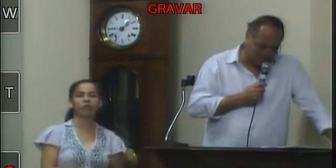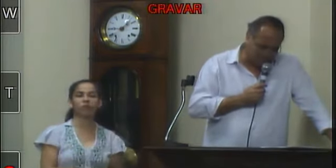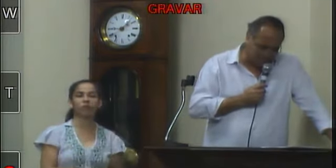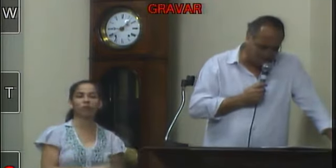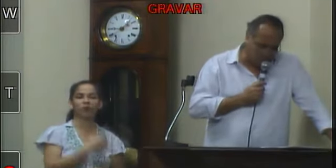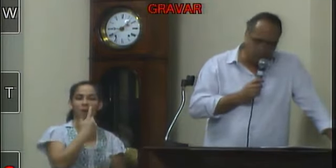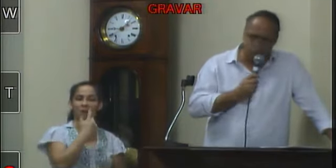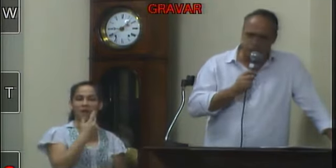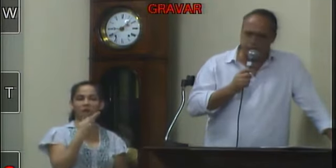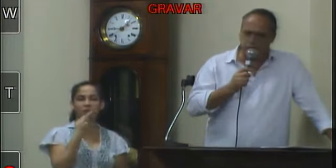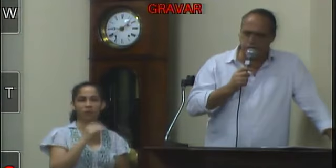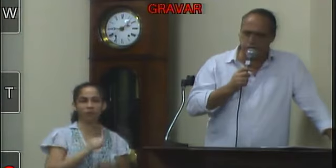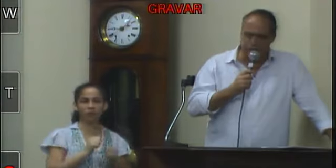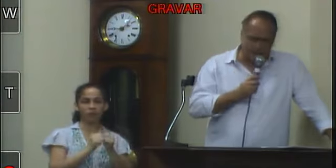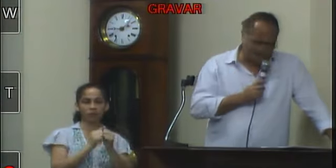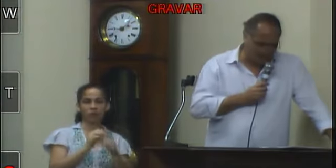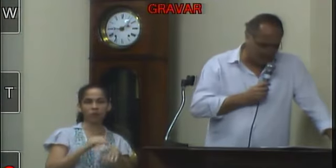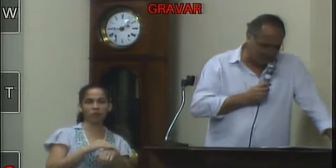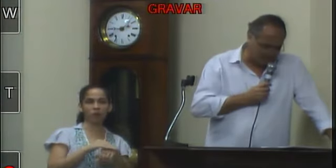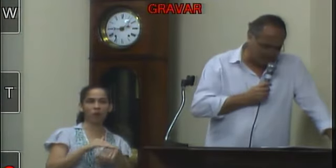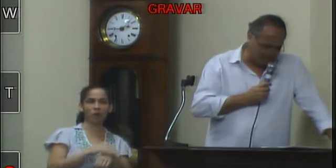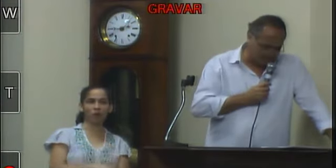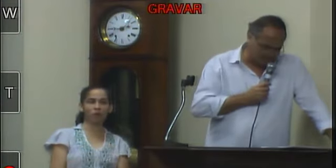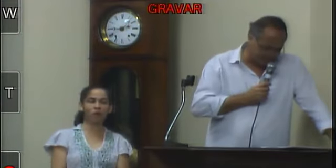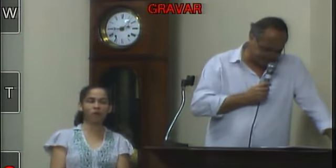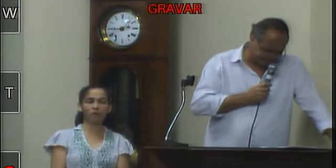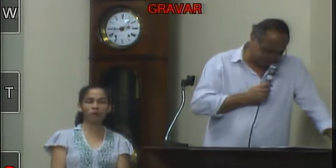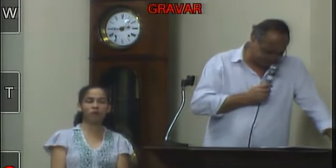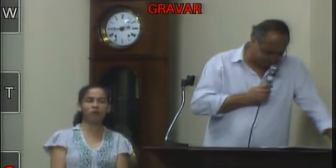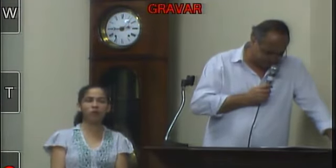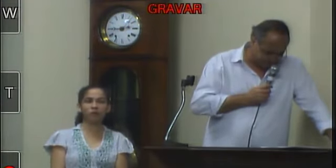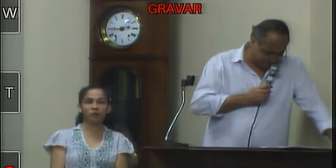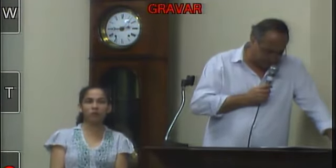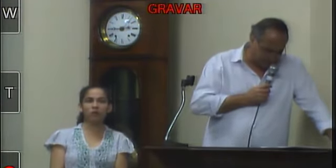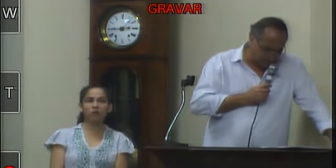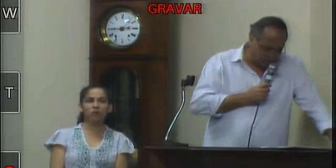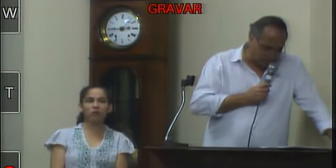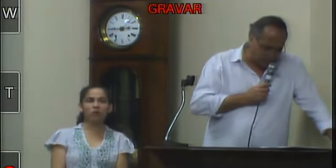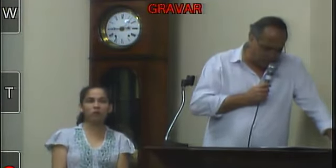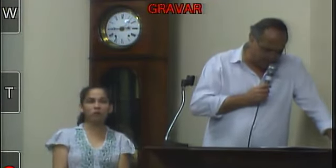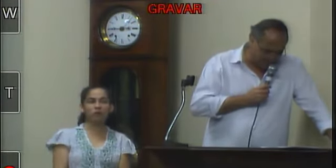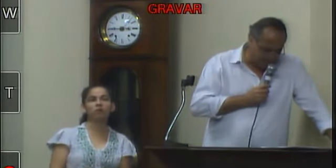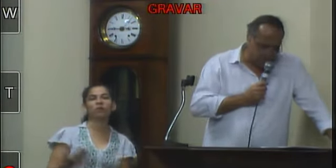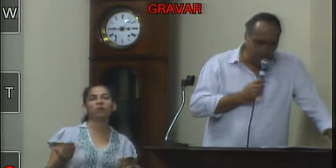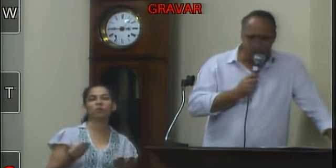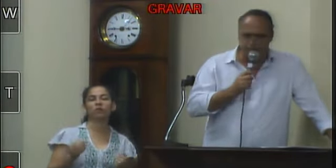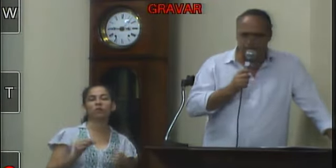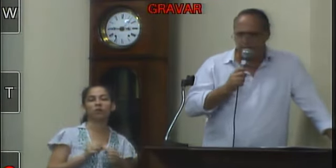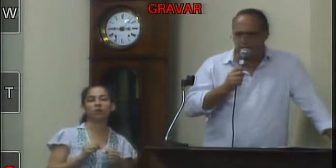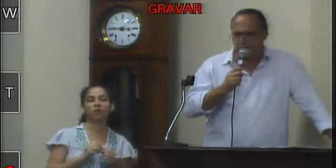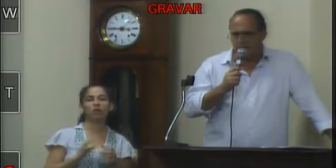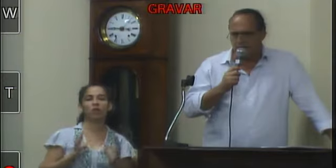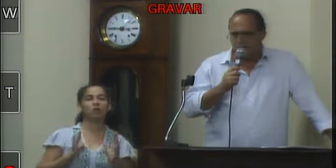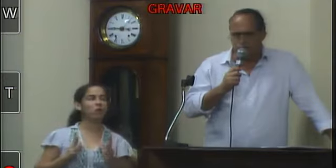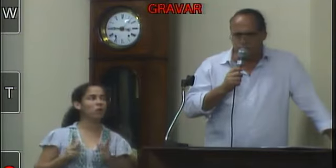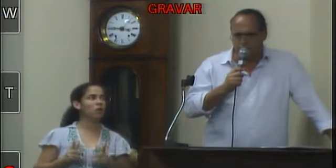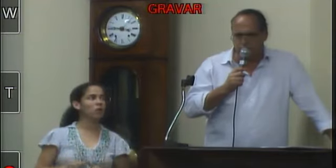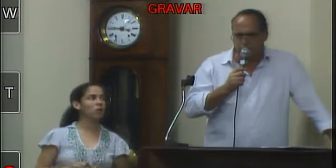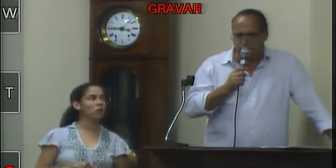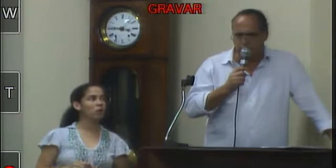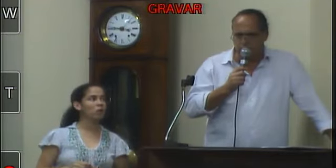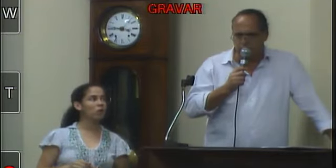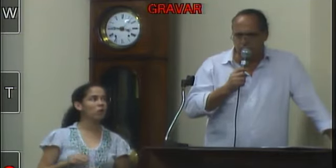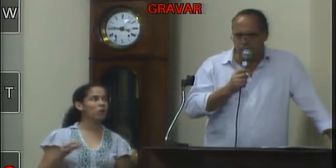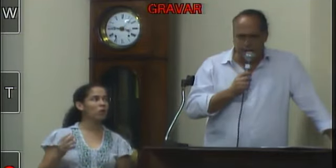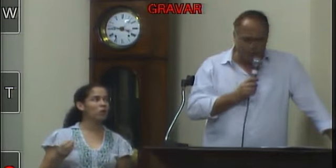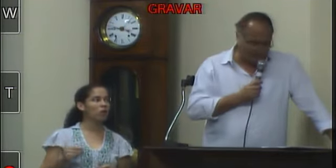abraçar essa causa junto com o pessoal de lá na questão hoje fizemos uma limpeza total